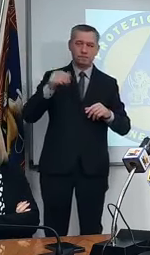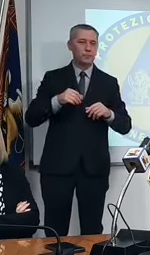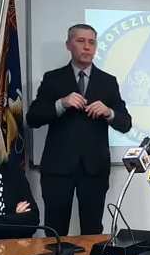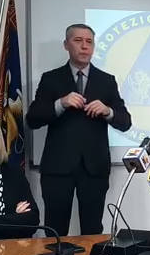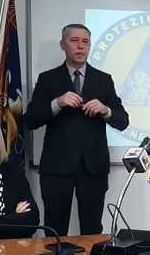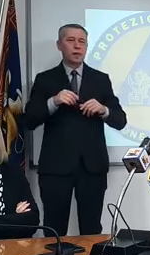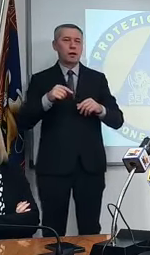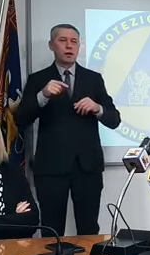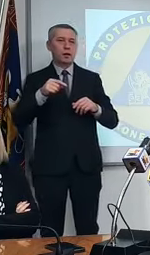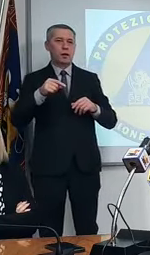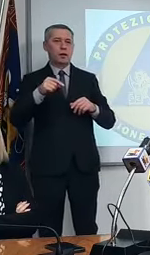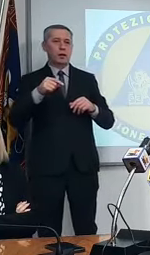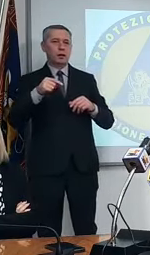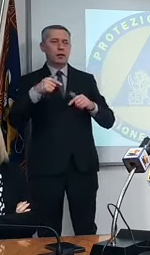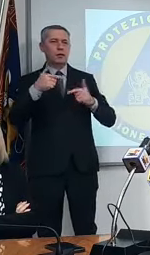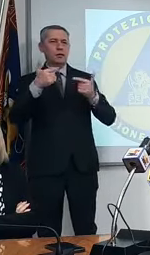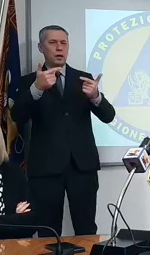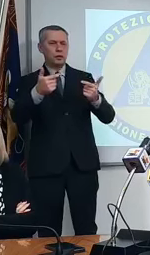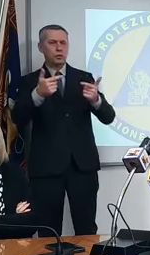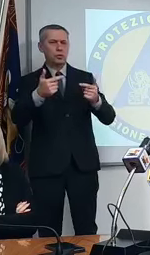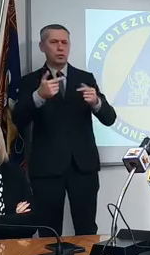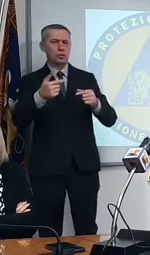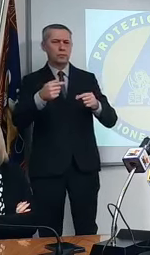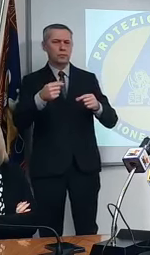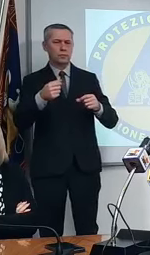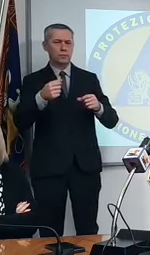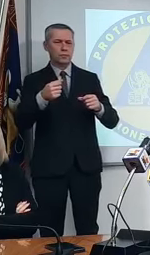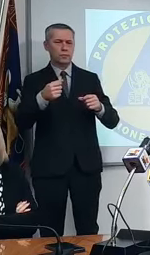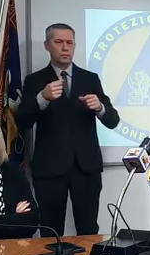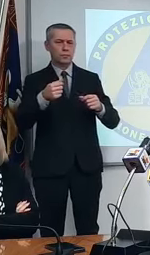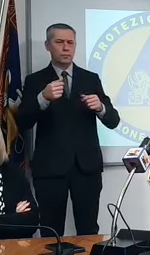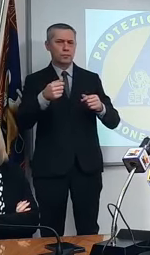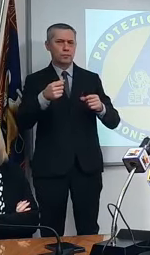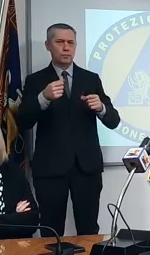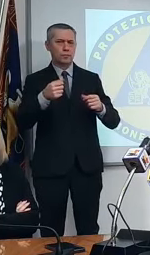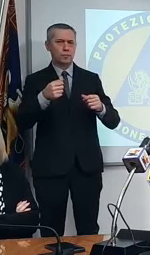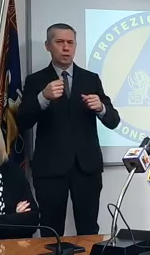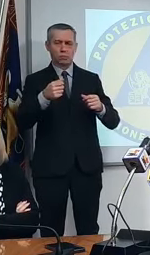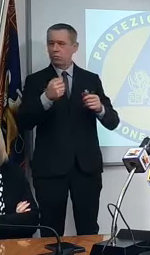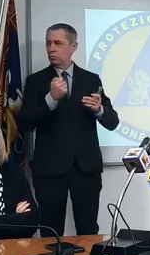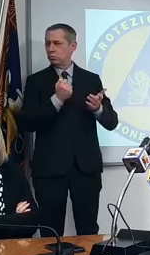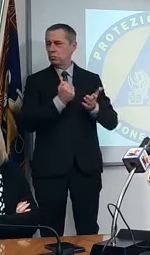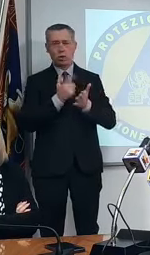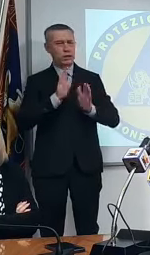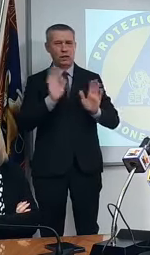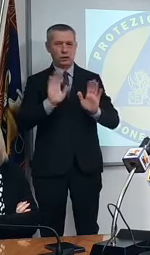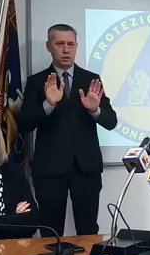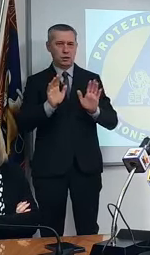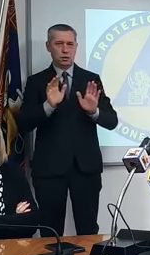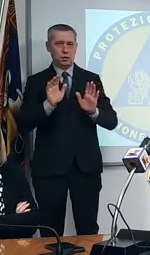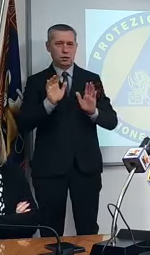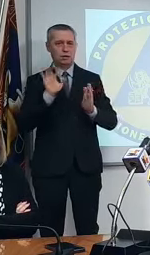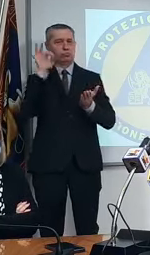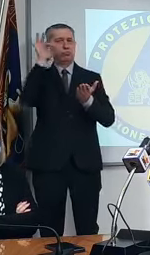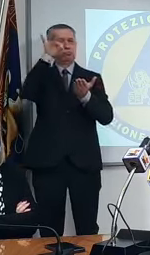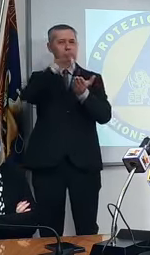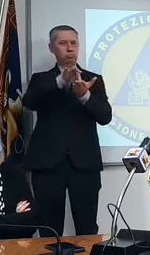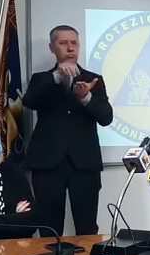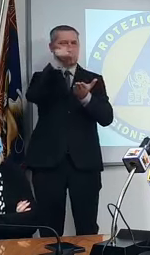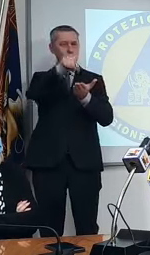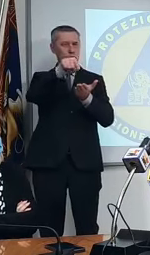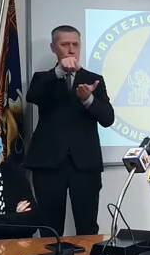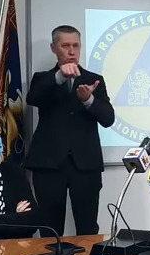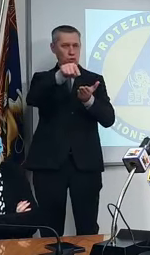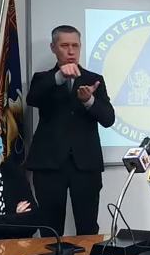un target importante, perché lì basta metterci linee vaccinali e quello